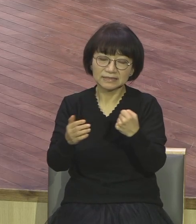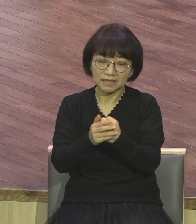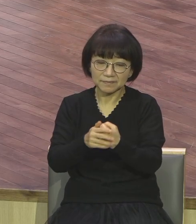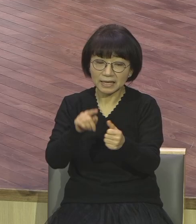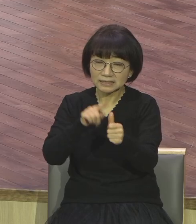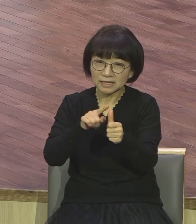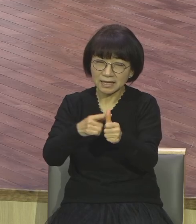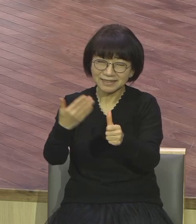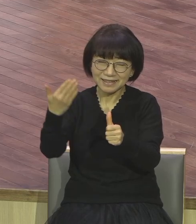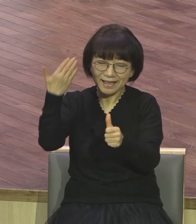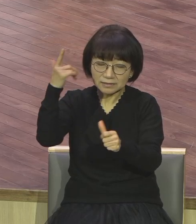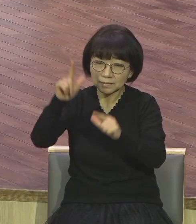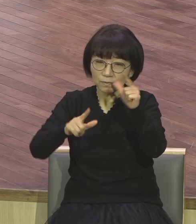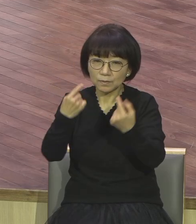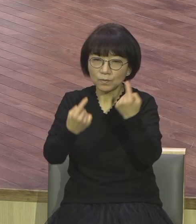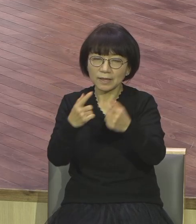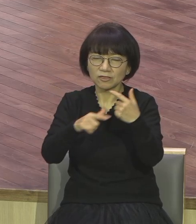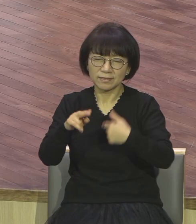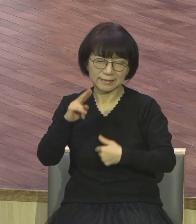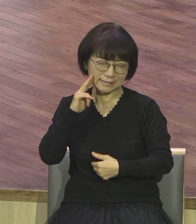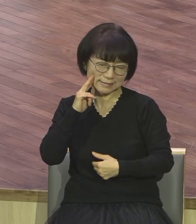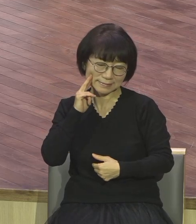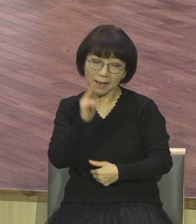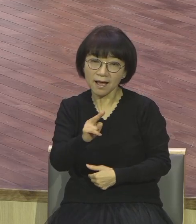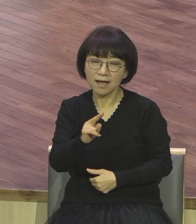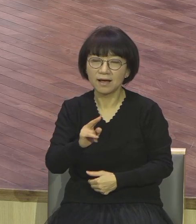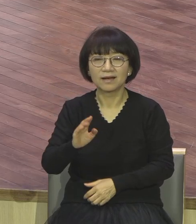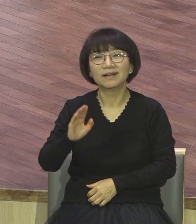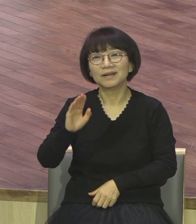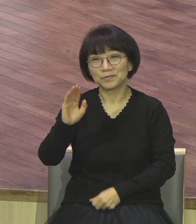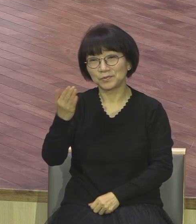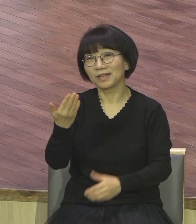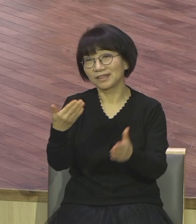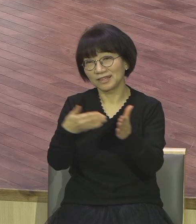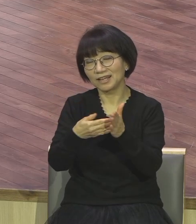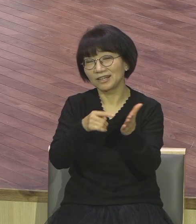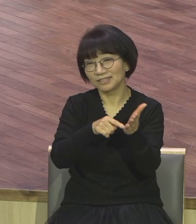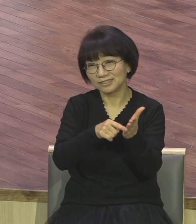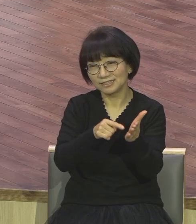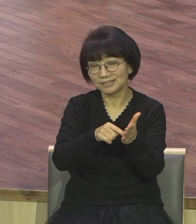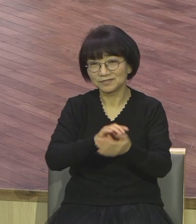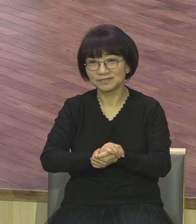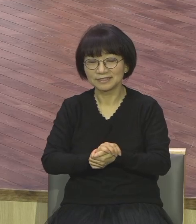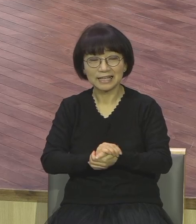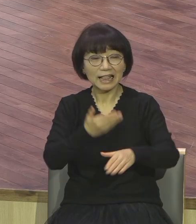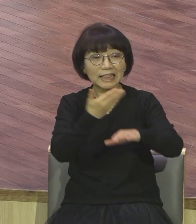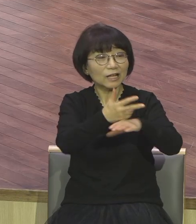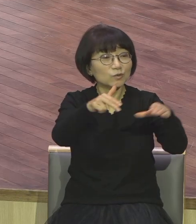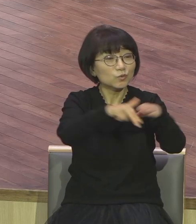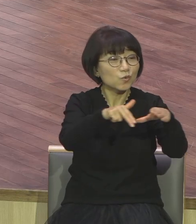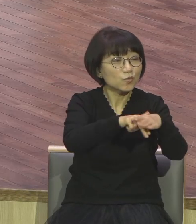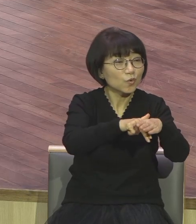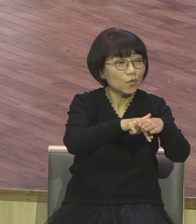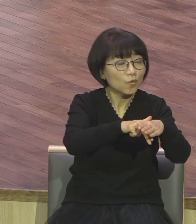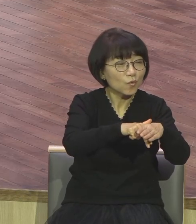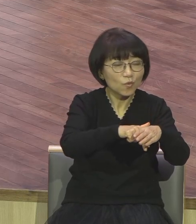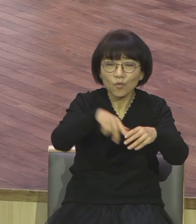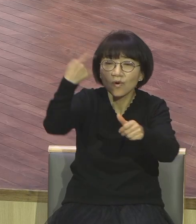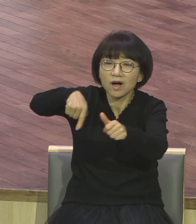더욱 심하게 되었더라 모든 종교는 비우는 겁니다 비우세요 비우면 더 악한 거 들어온다니까